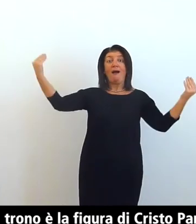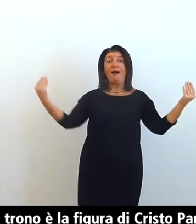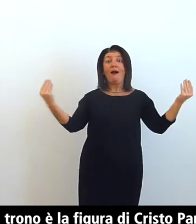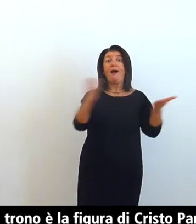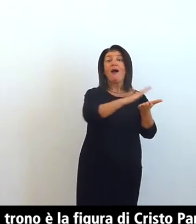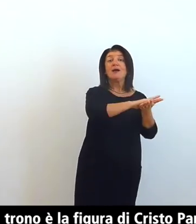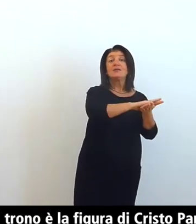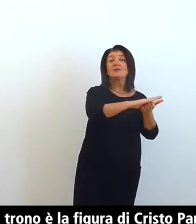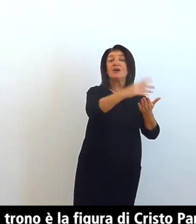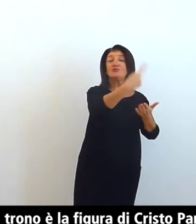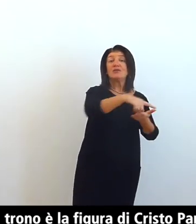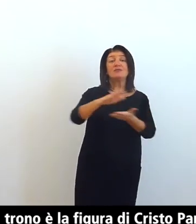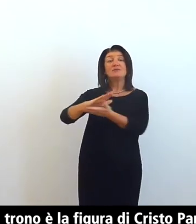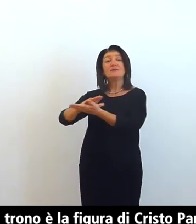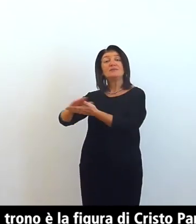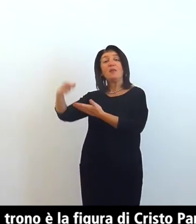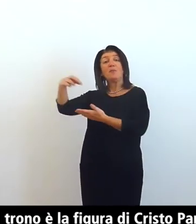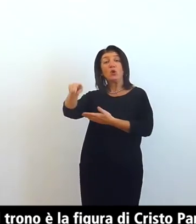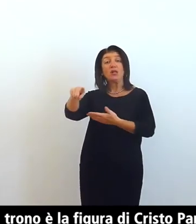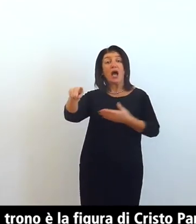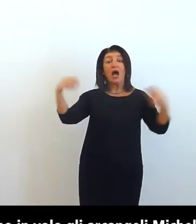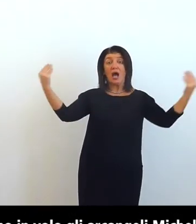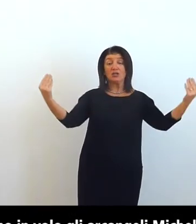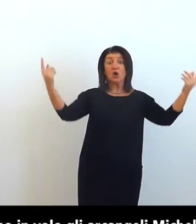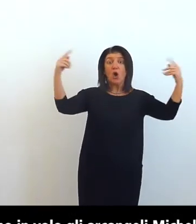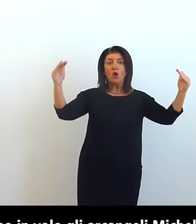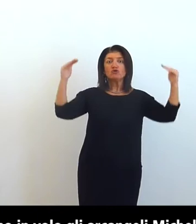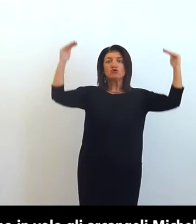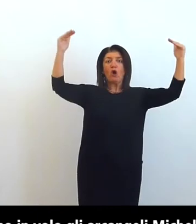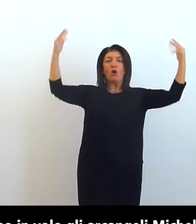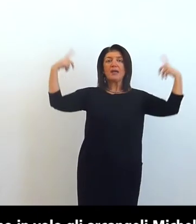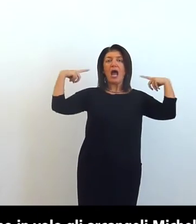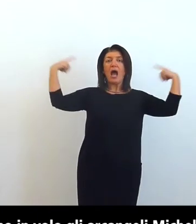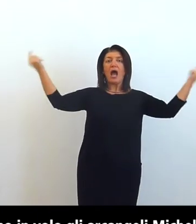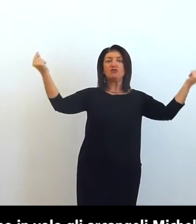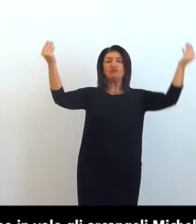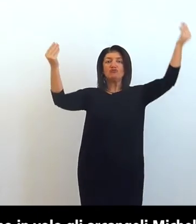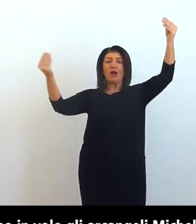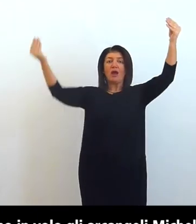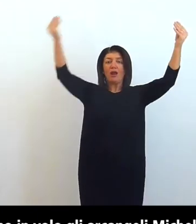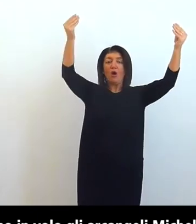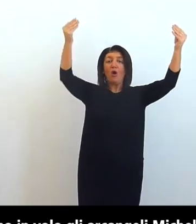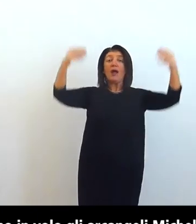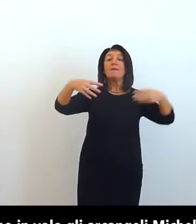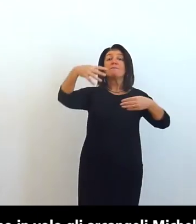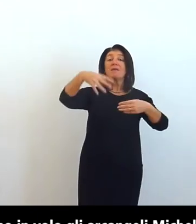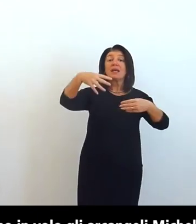Protasio sopra cui stanno in volo gli arcangeli Michele e Gabriele alla base